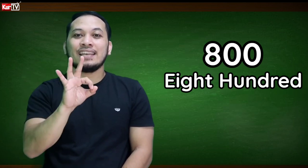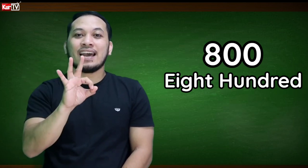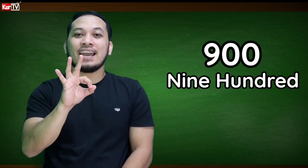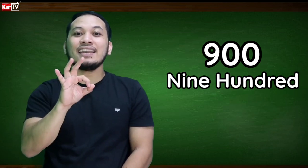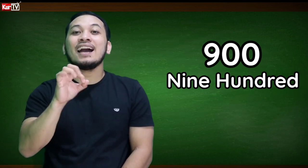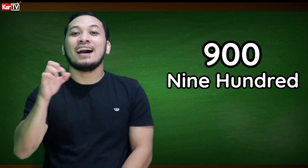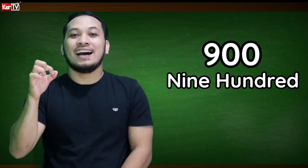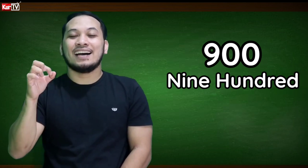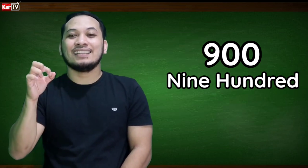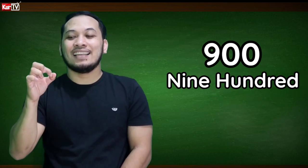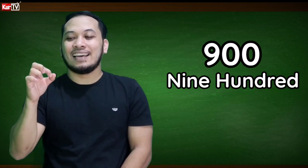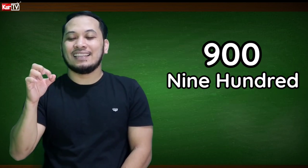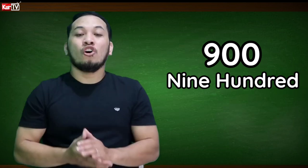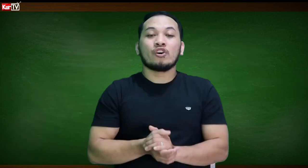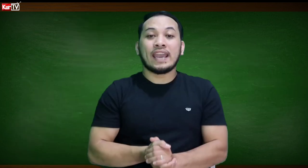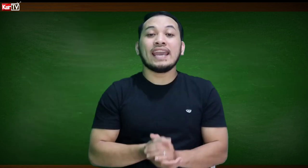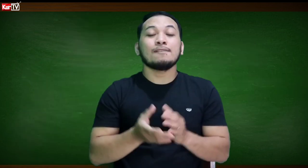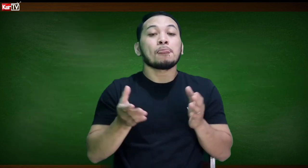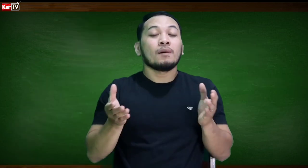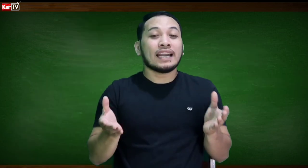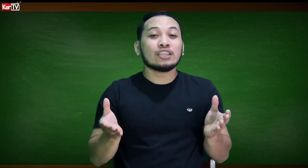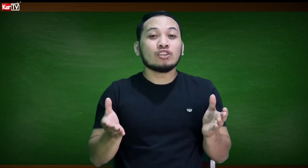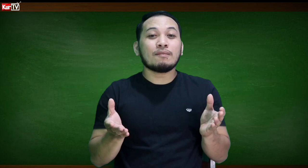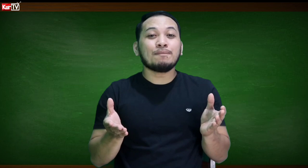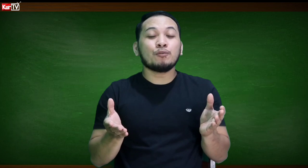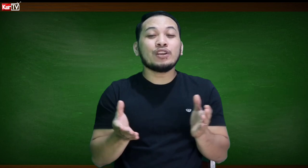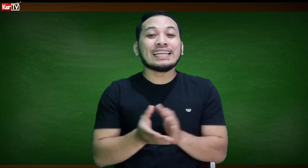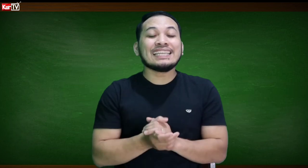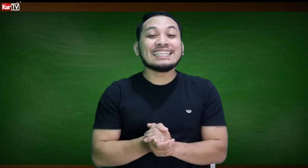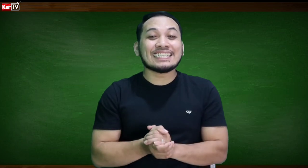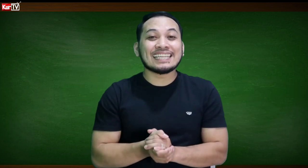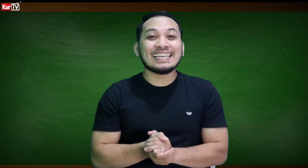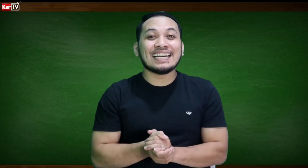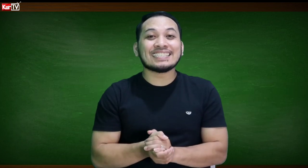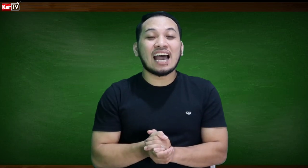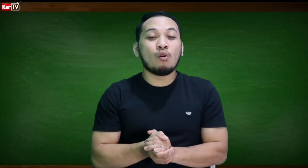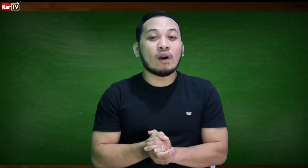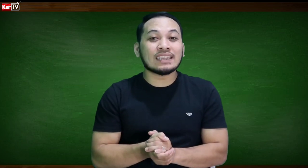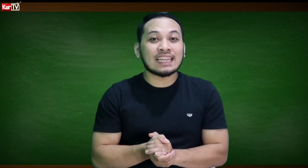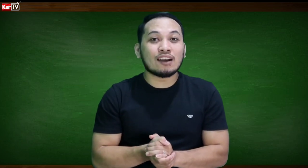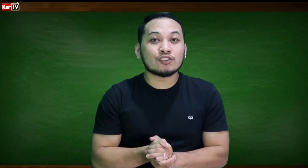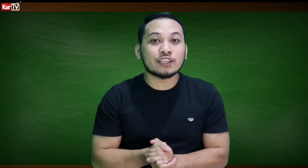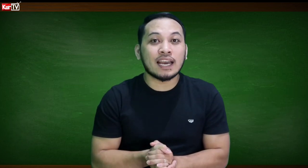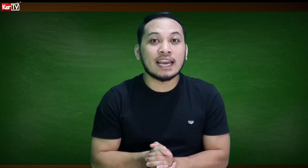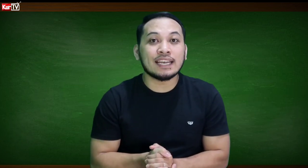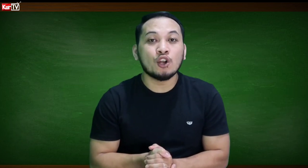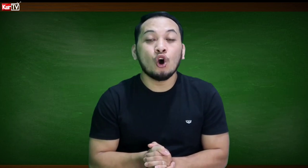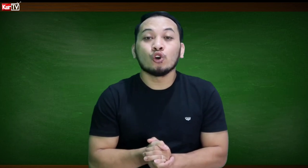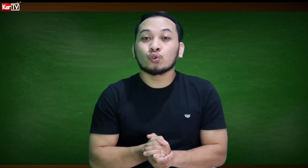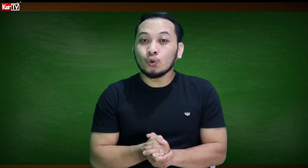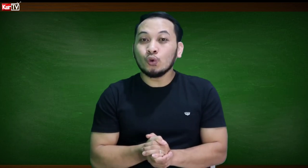900. Okay, ganito naman po natin iseselyas ang 1,000, 2